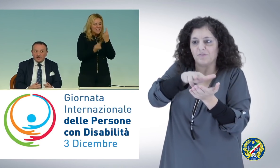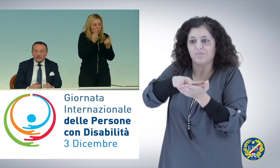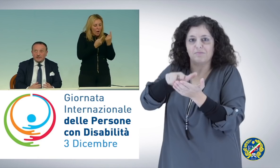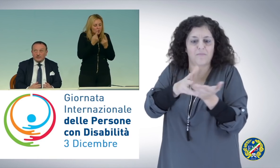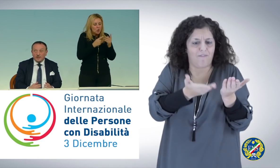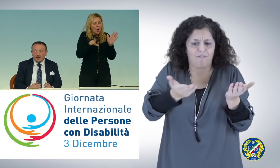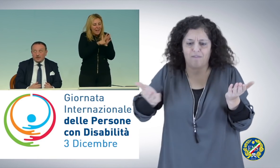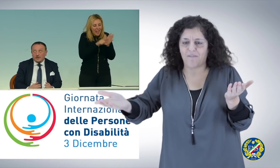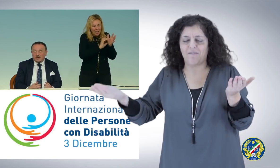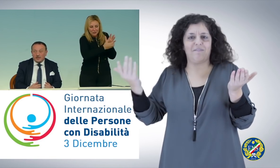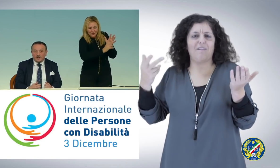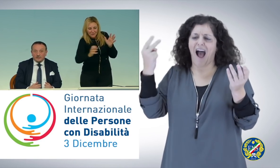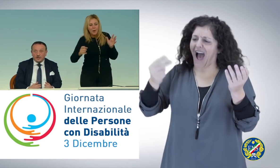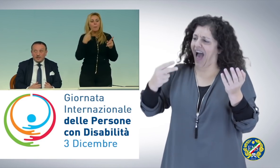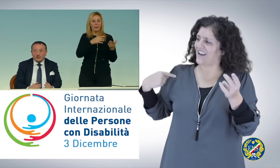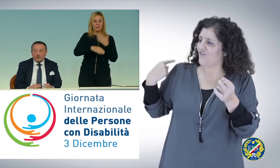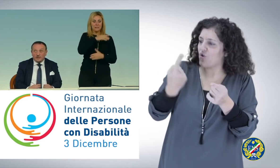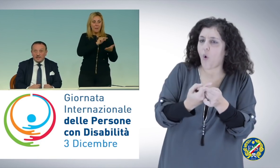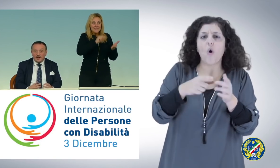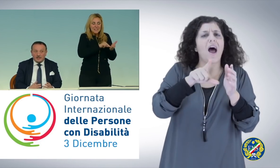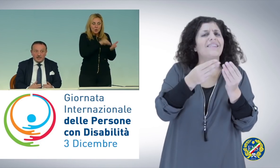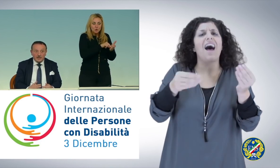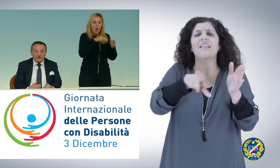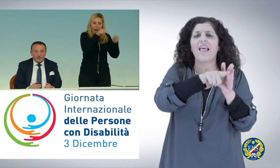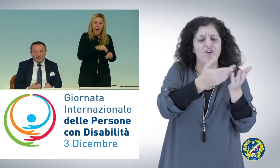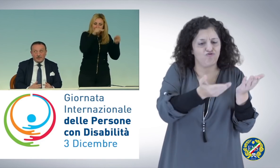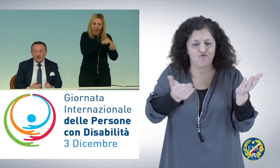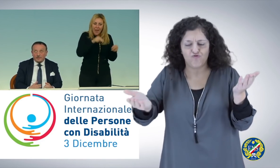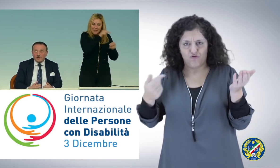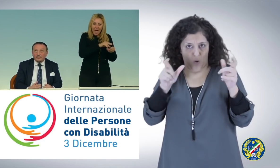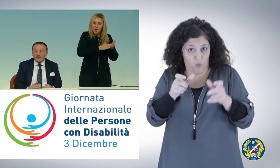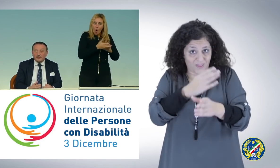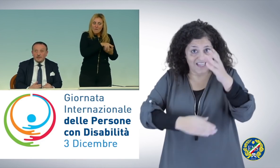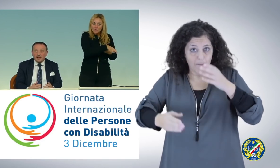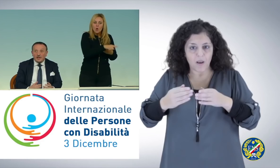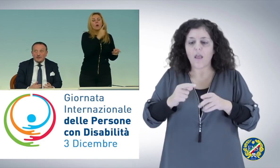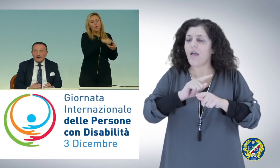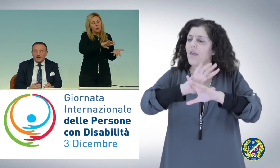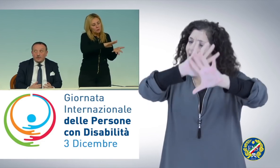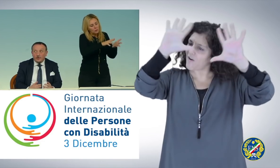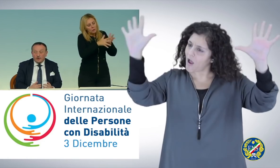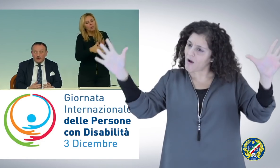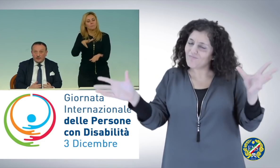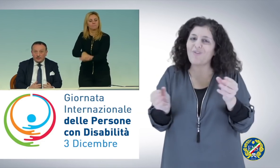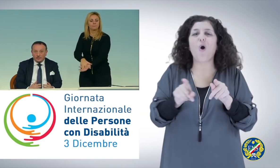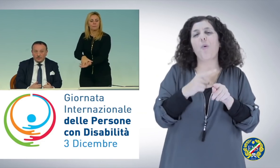legislativo che è stato scritto negli anni per le persone con disabilità e lo faremo, come ha detto